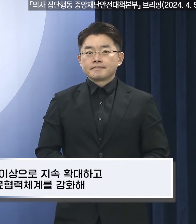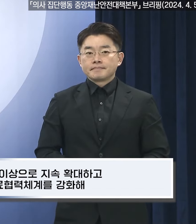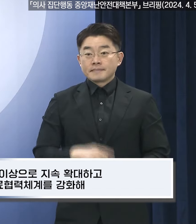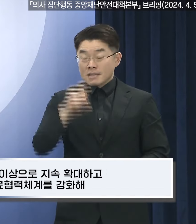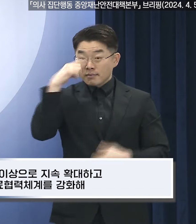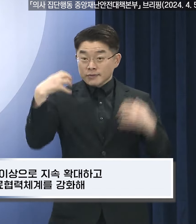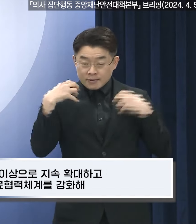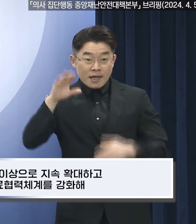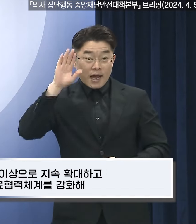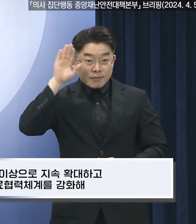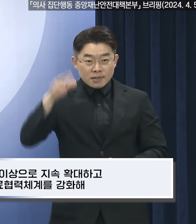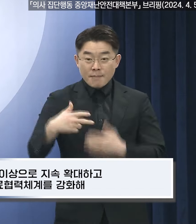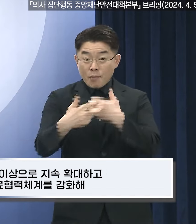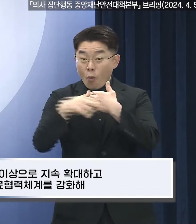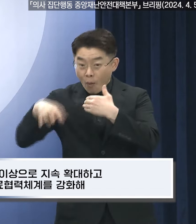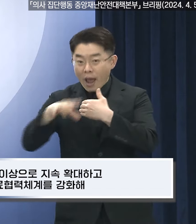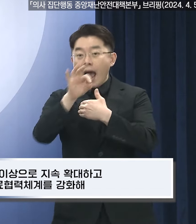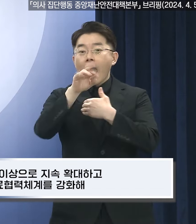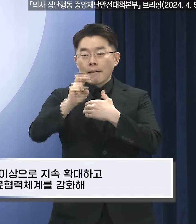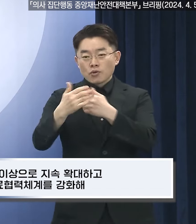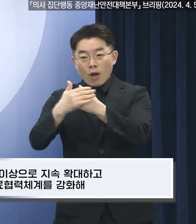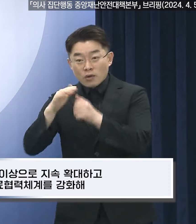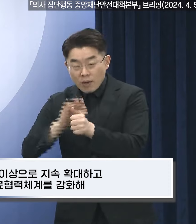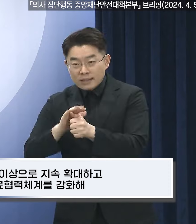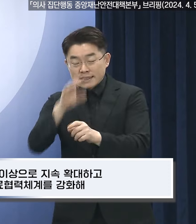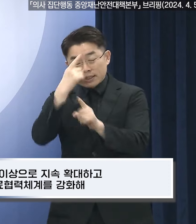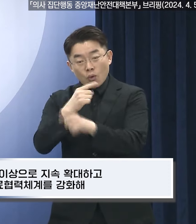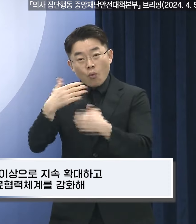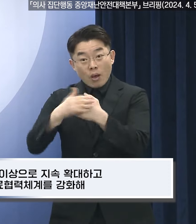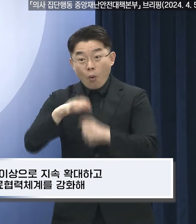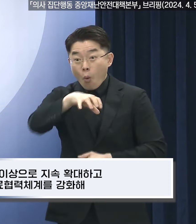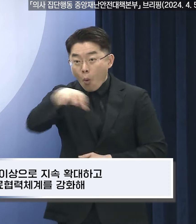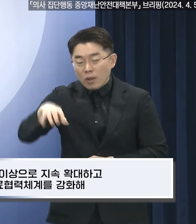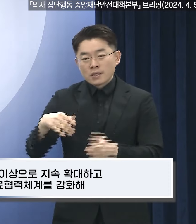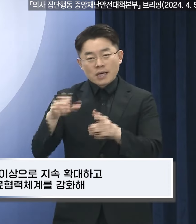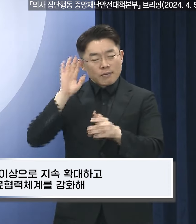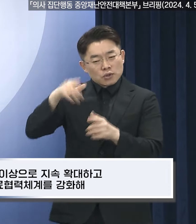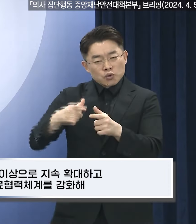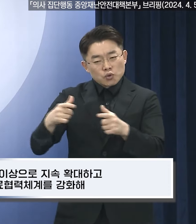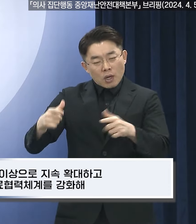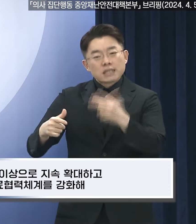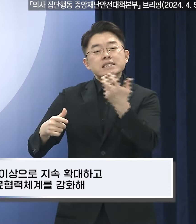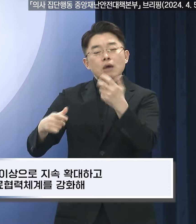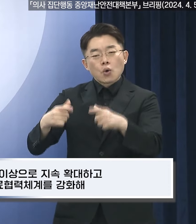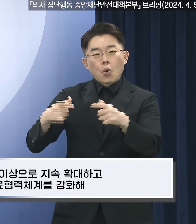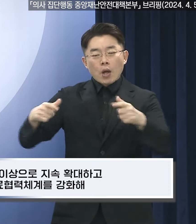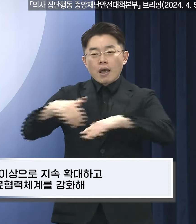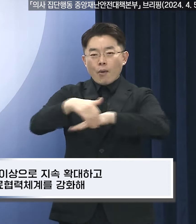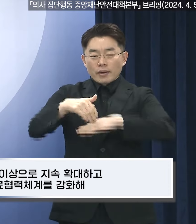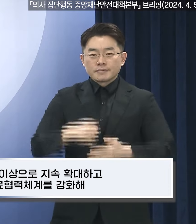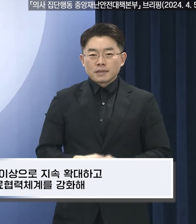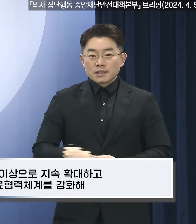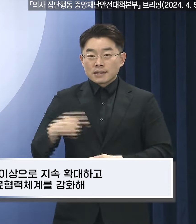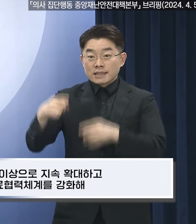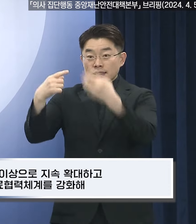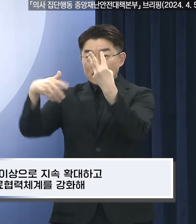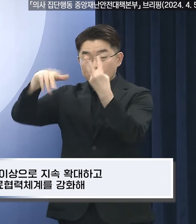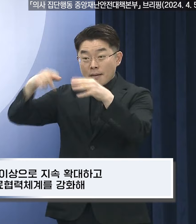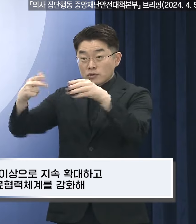정부는 향후 암진료협력병원을 70개소 이상으로 지속 확대하고 상급종합병원과